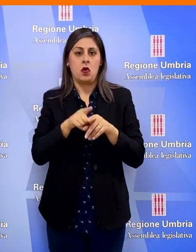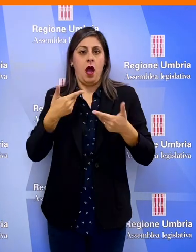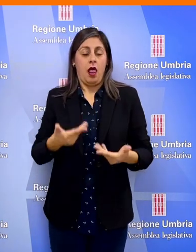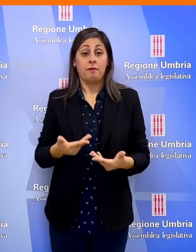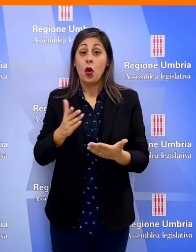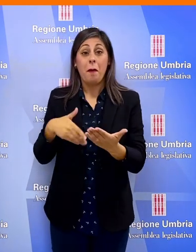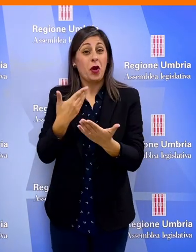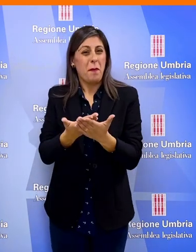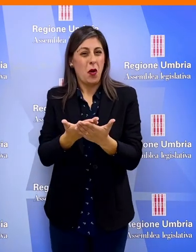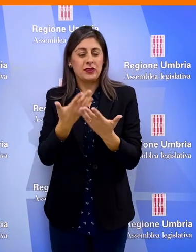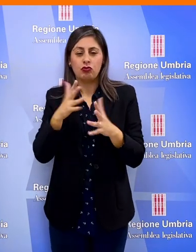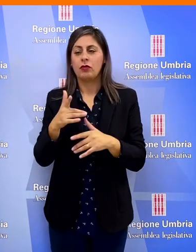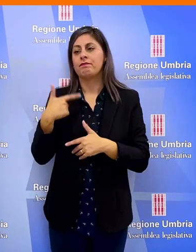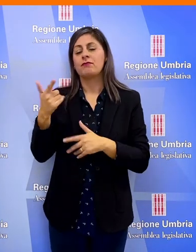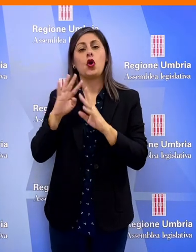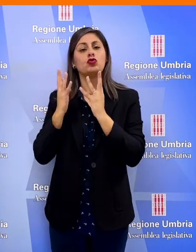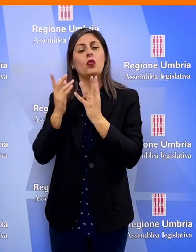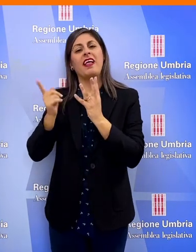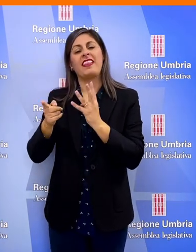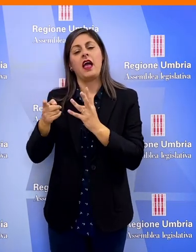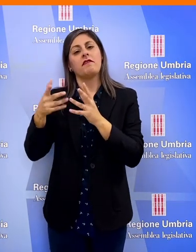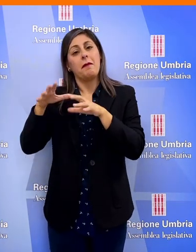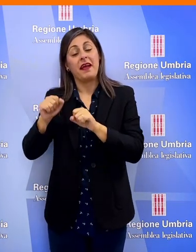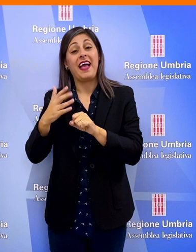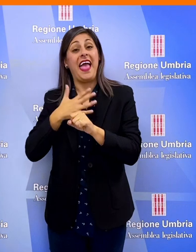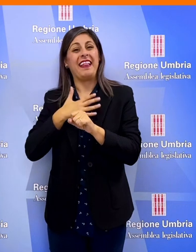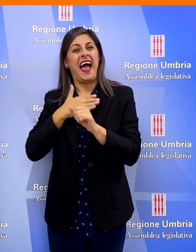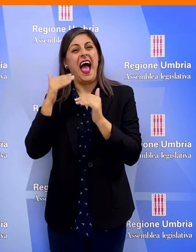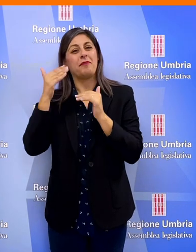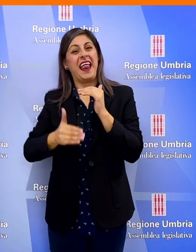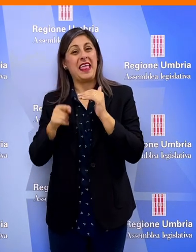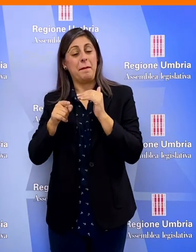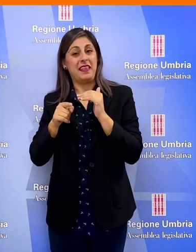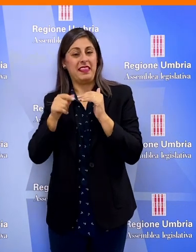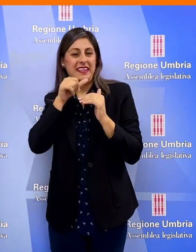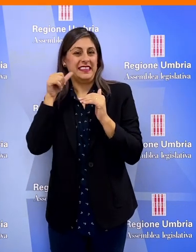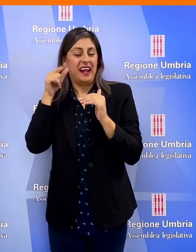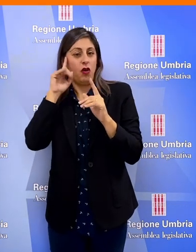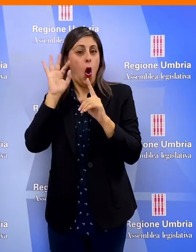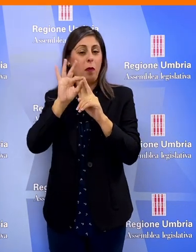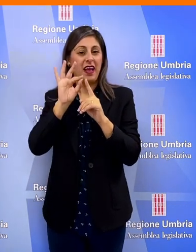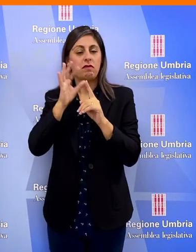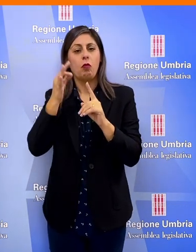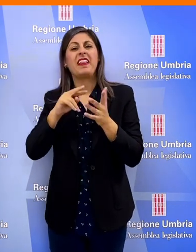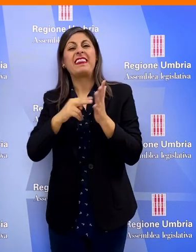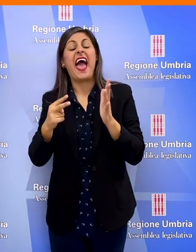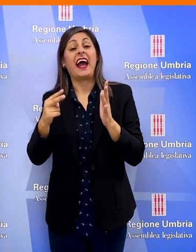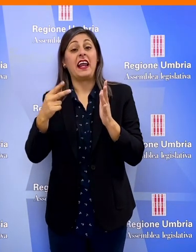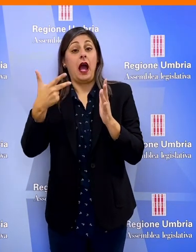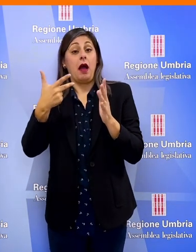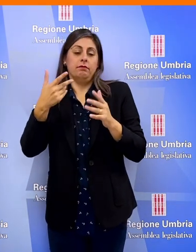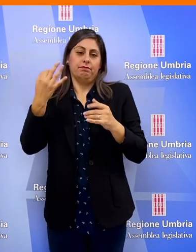approvata impegna l'Aggiunta a valutare di elevare il limite di età attualmente previsto per la somministrazione di tecniche di